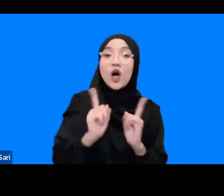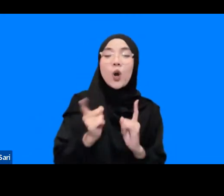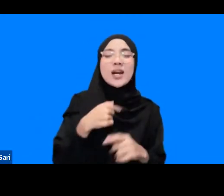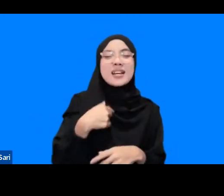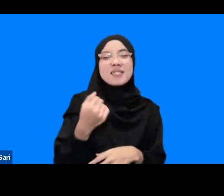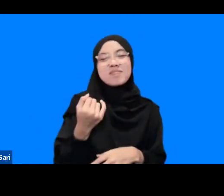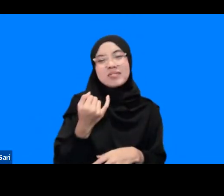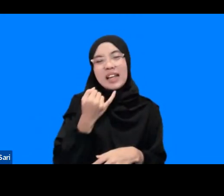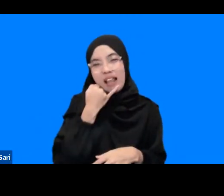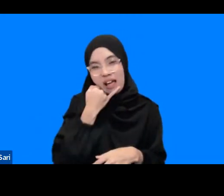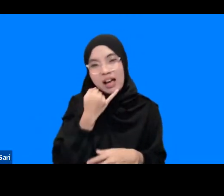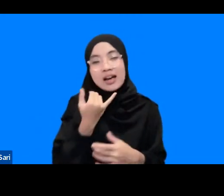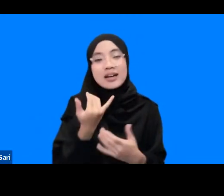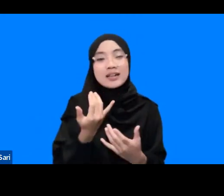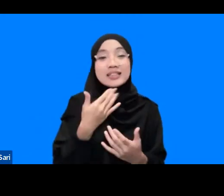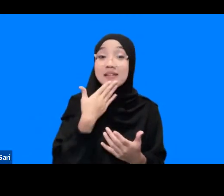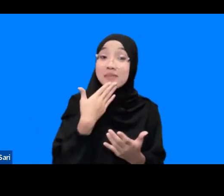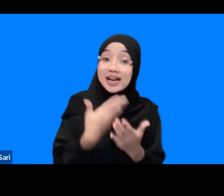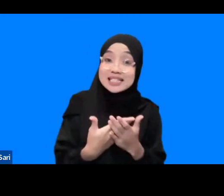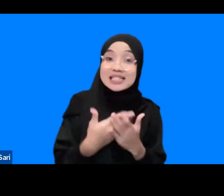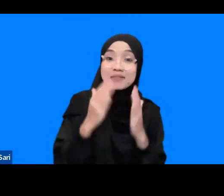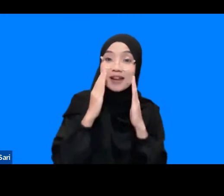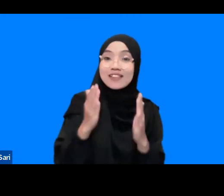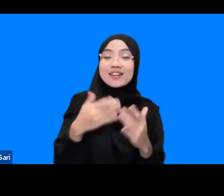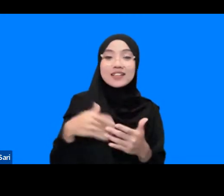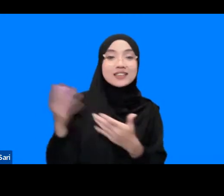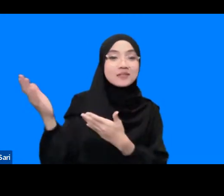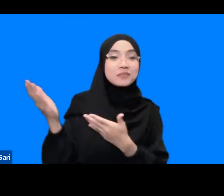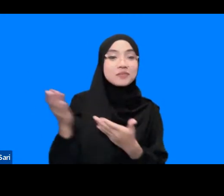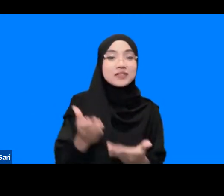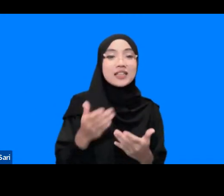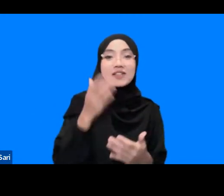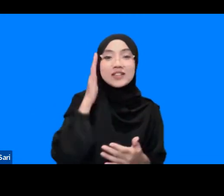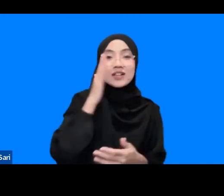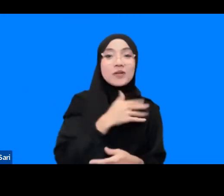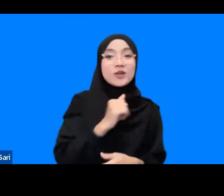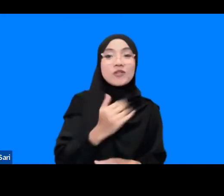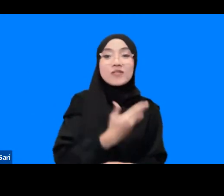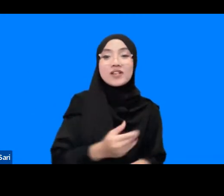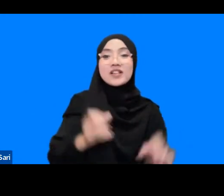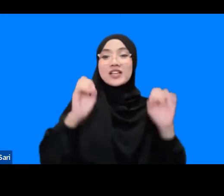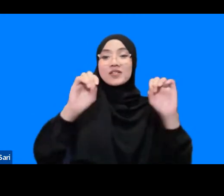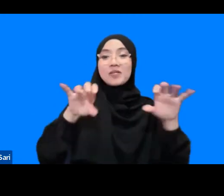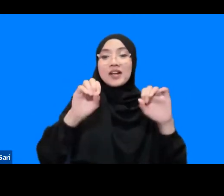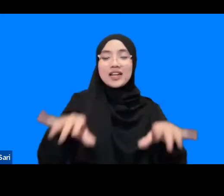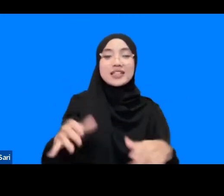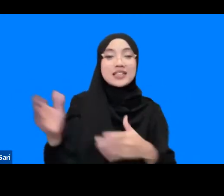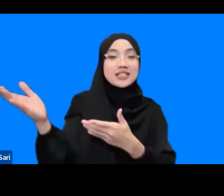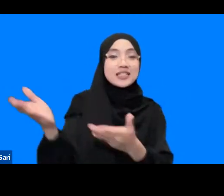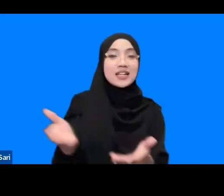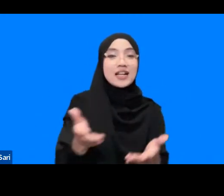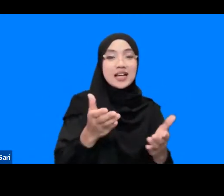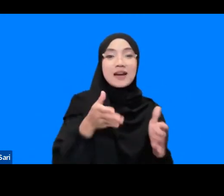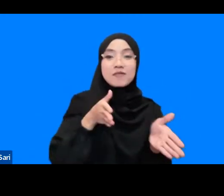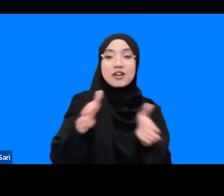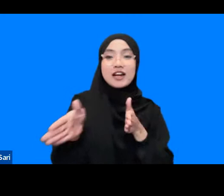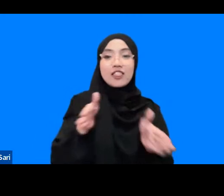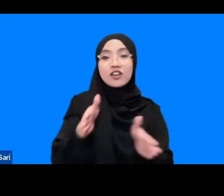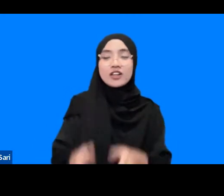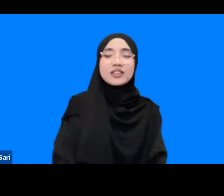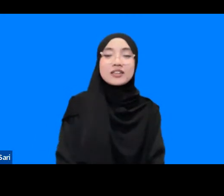-salah kata terima kasih atas perhatiannya saya Zahrina Assalamualaikum Warahmatullahi Wabarakatuh saya kembalikan kepada moderator